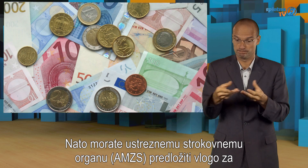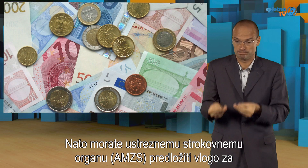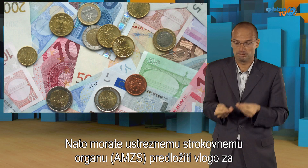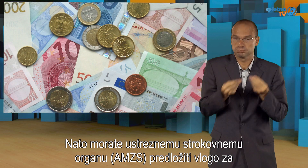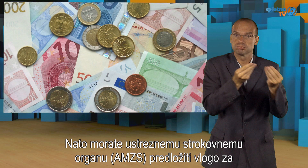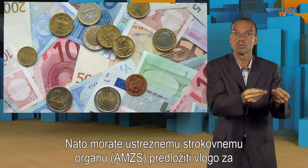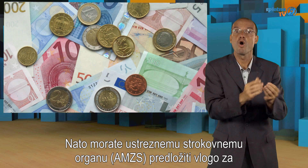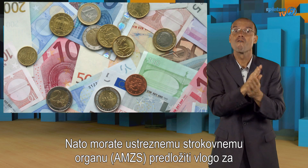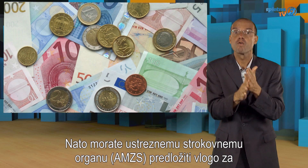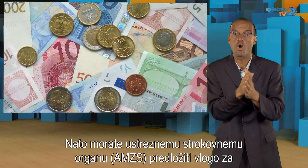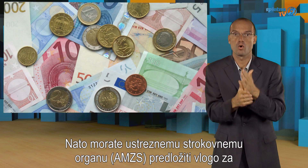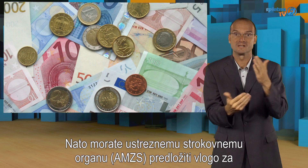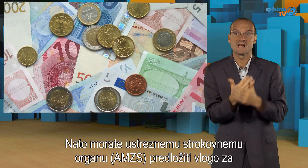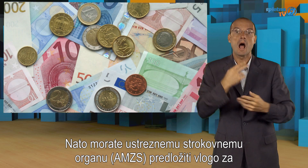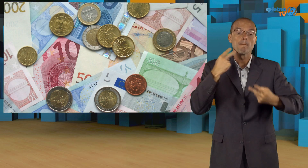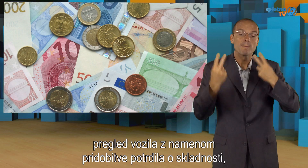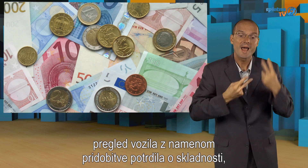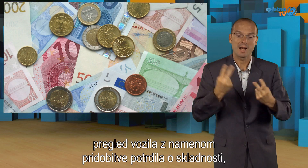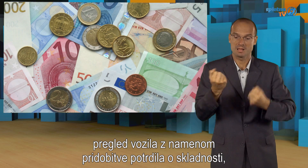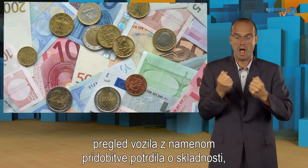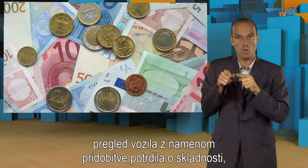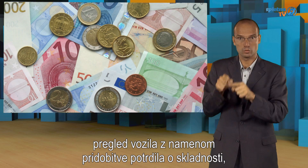potrdila o skladnosti, s katerim ga lastnik vozila registrira.